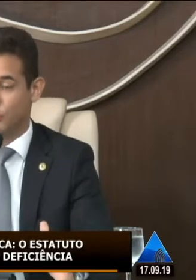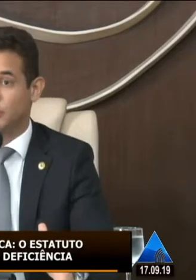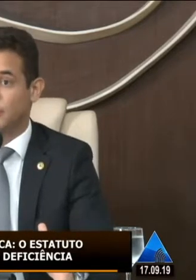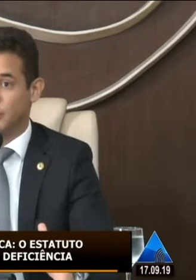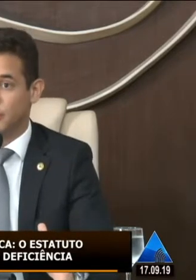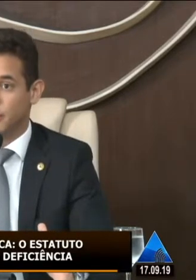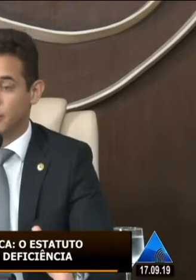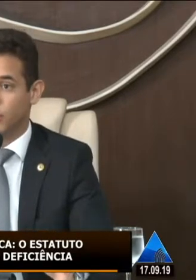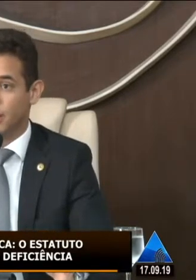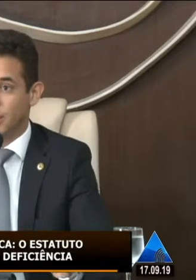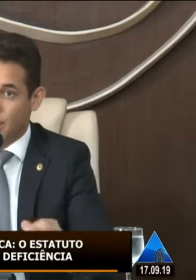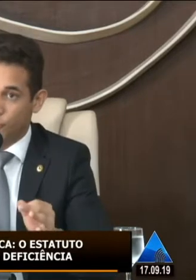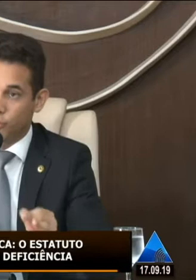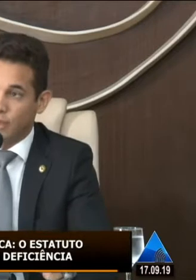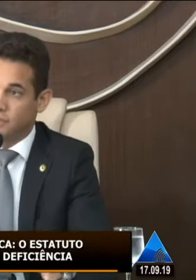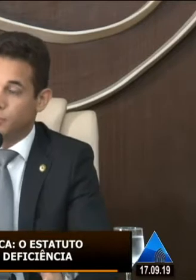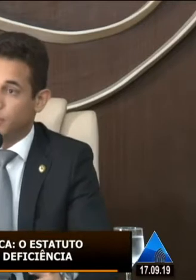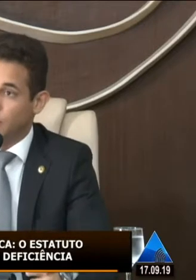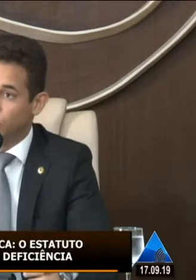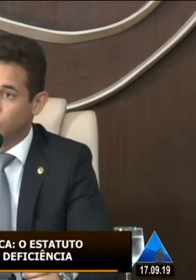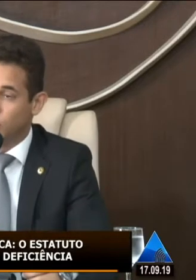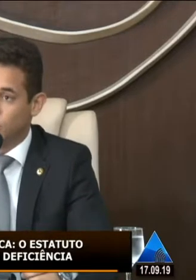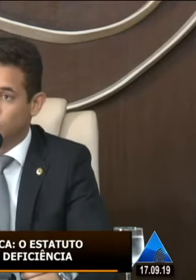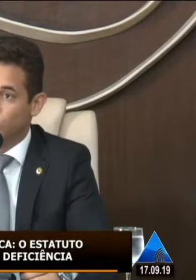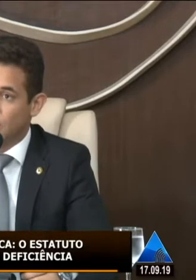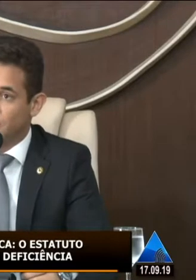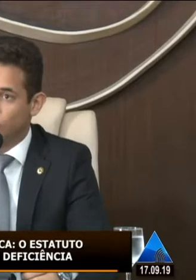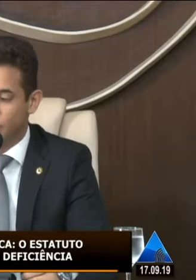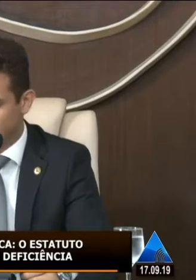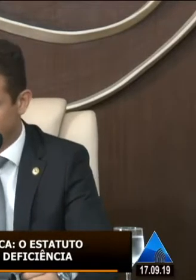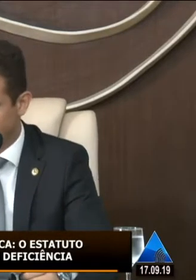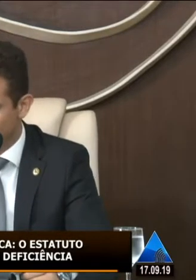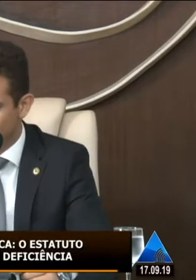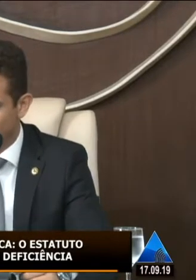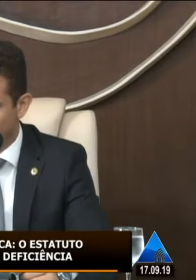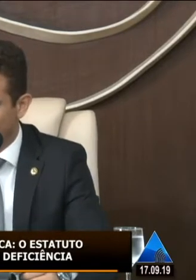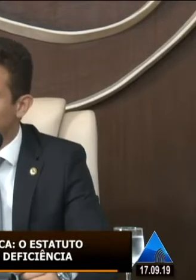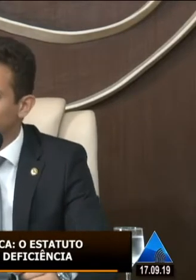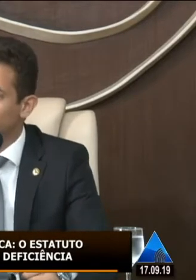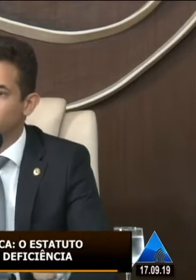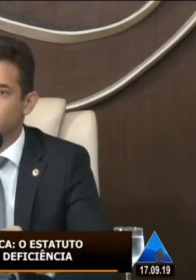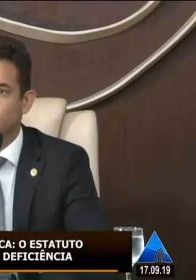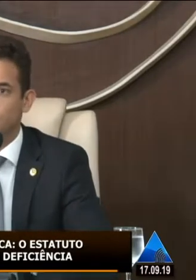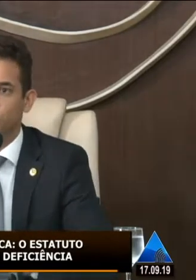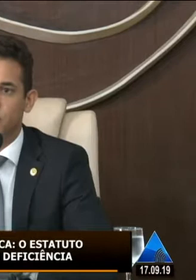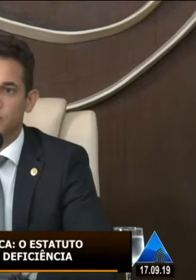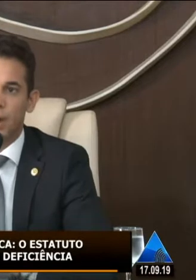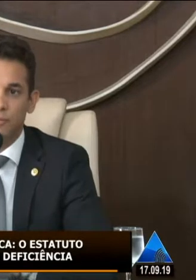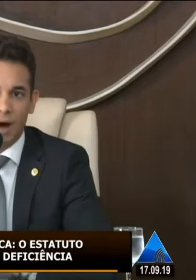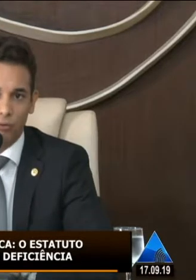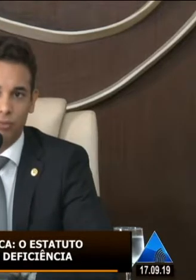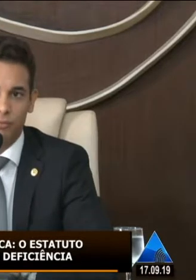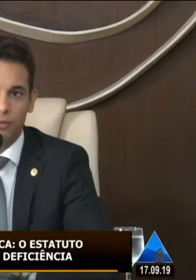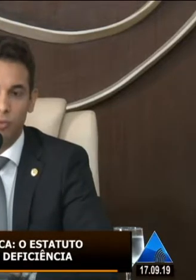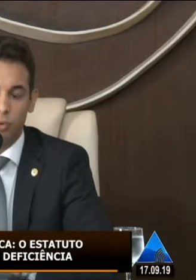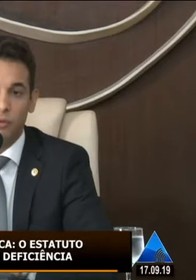Posso entender. Eu quero aqui reforçar esse pedido, reforçar essa cobrança e irei, inclusive, depois dessa audiência pública, ser mais